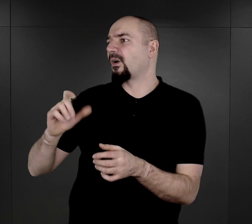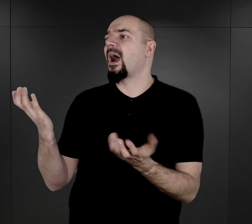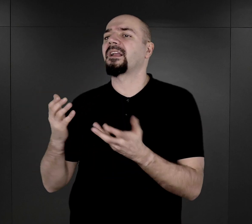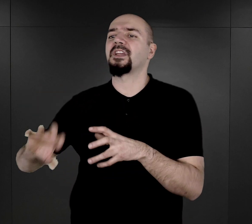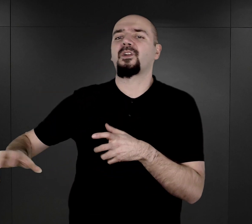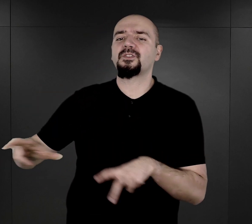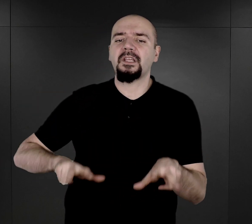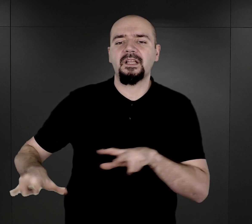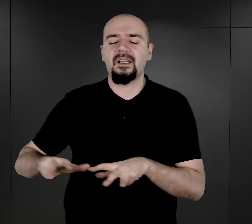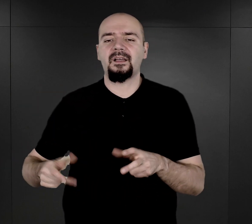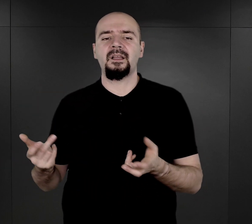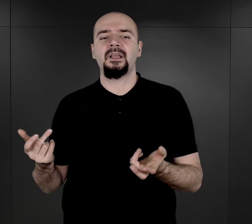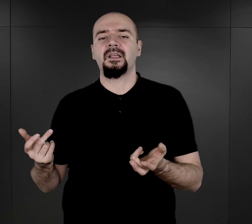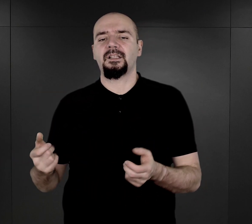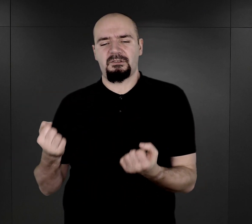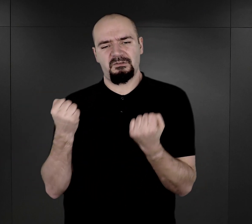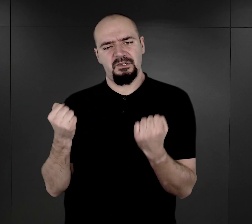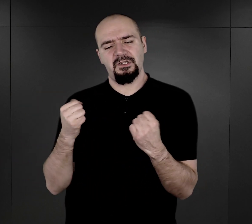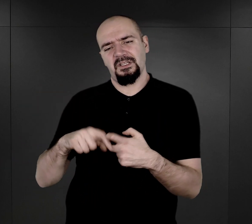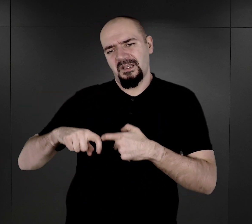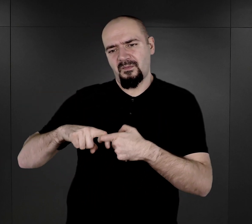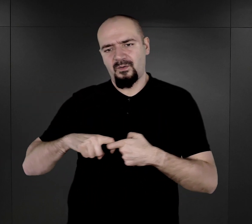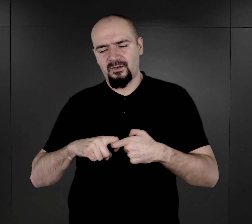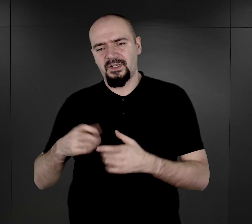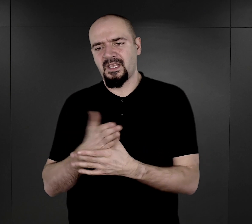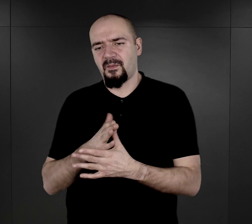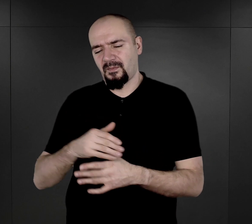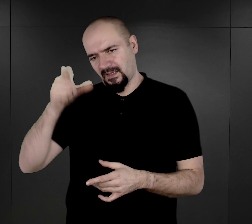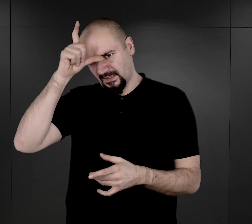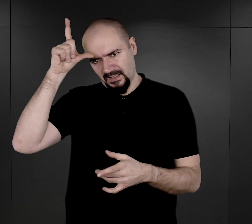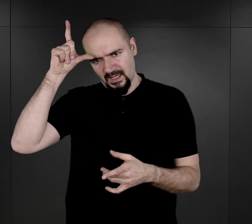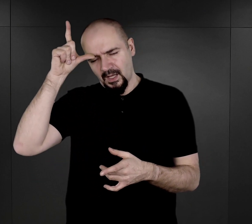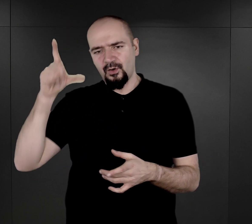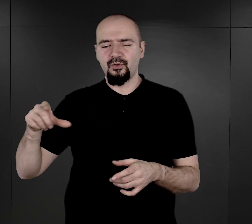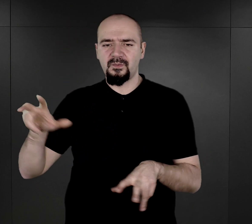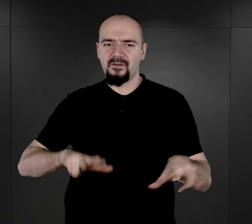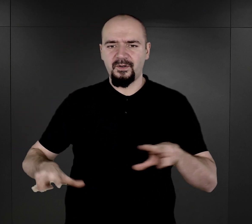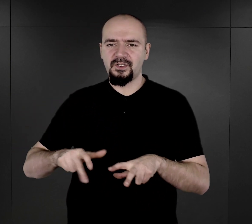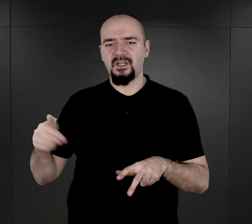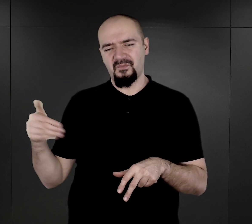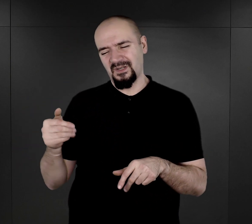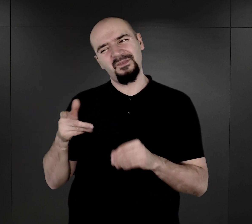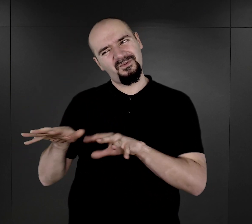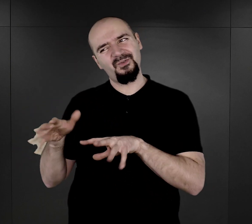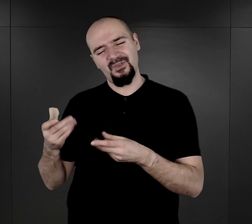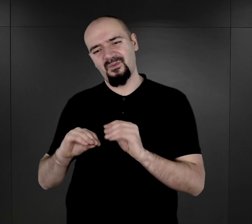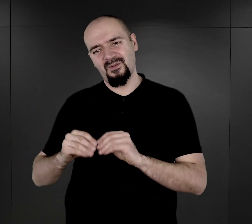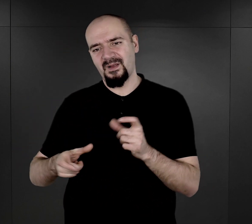troska o rodzinę, te silne więzi pomiędzy członkami, no mogłyby tutaj wiele problemów sprawić.